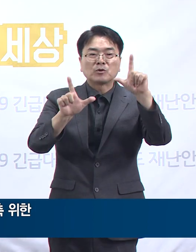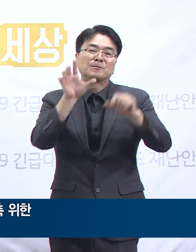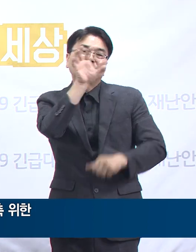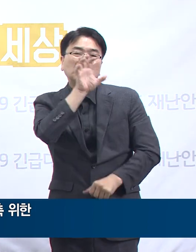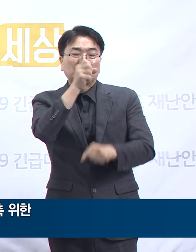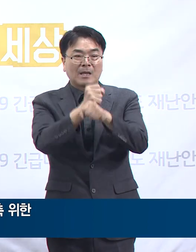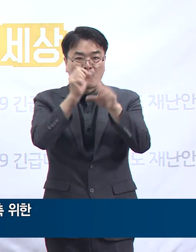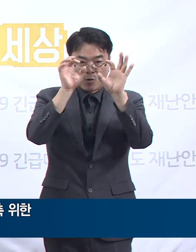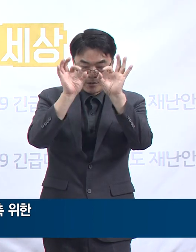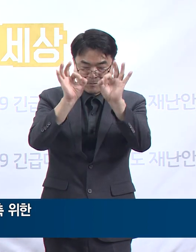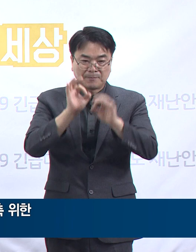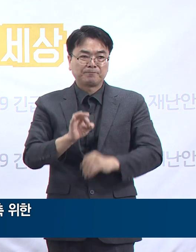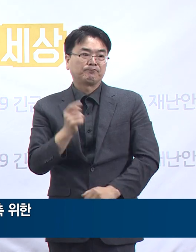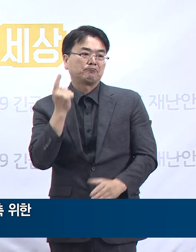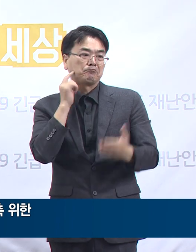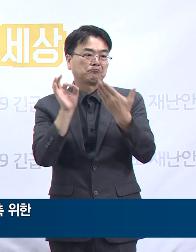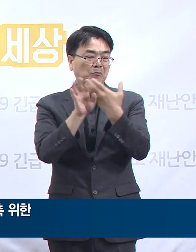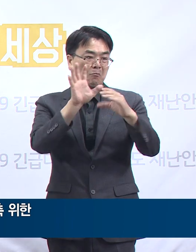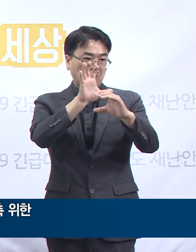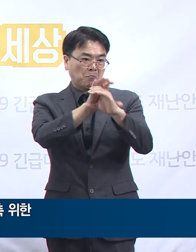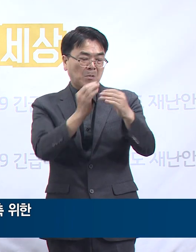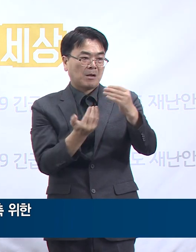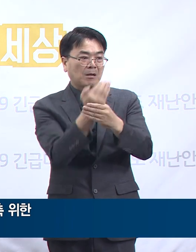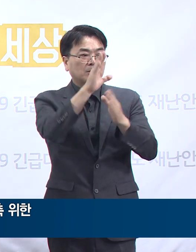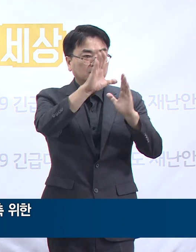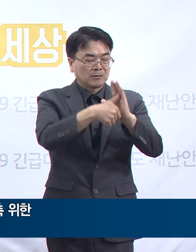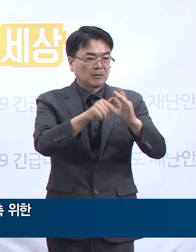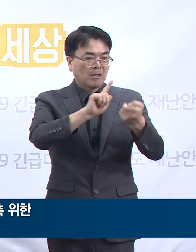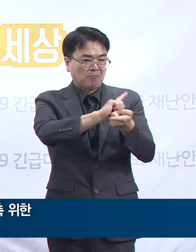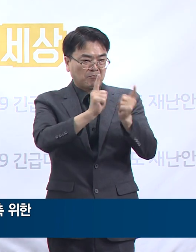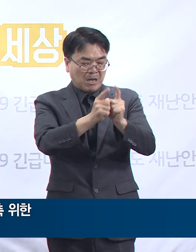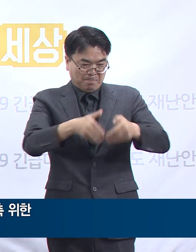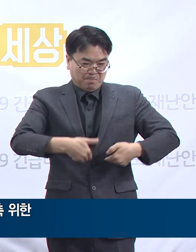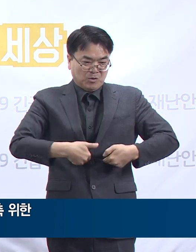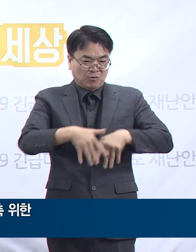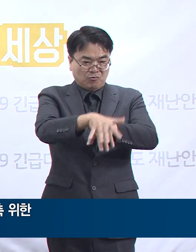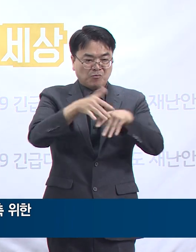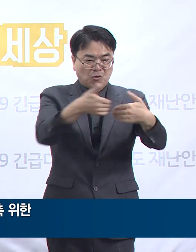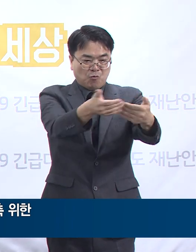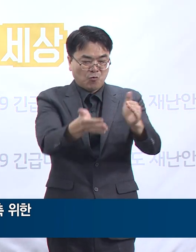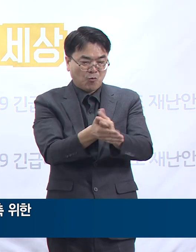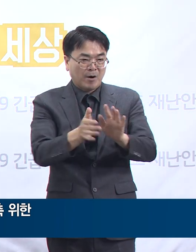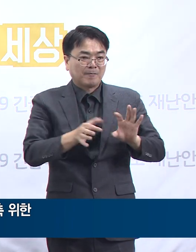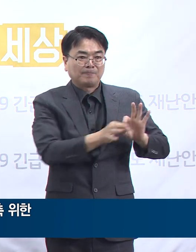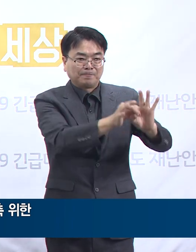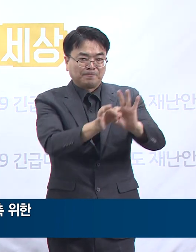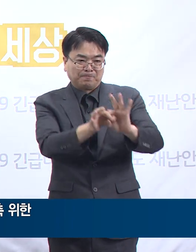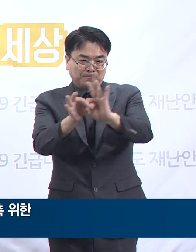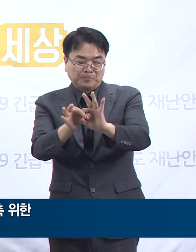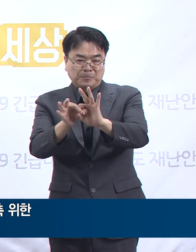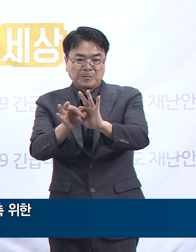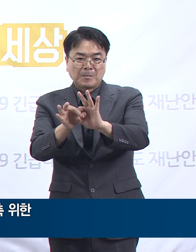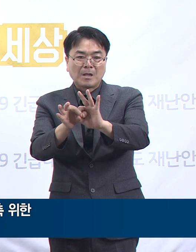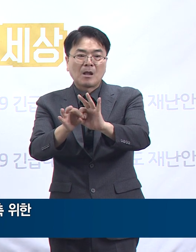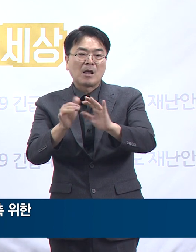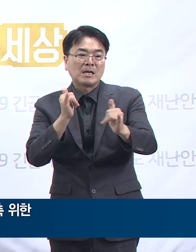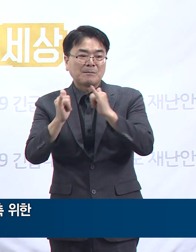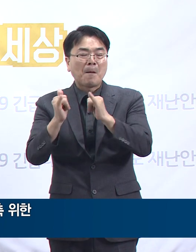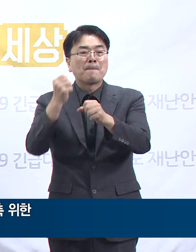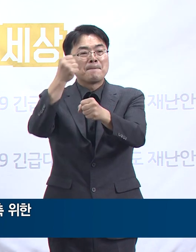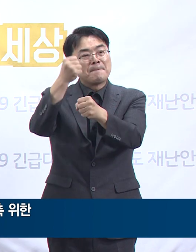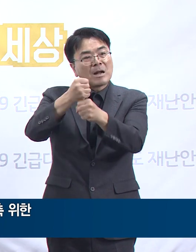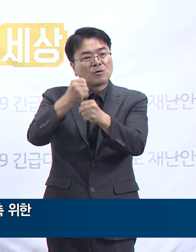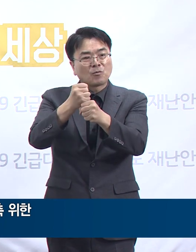정부, 병원, 소방 등 관계기관 간 긴밀한 공조대응 체계를 강화함으로써 유사시 위기관리능력을 배양하고